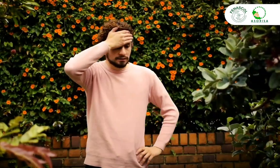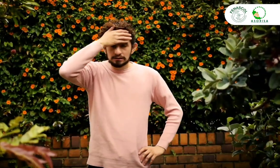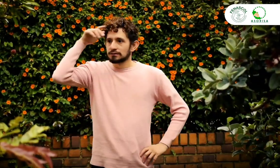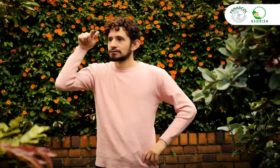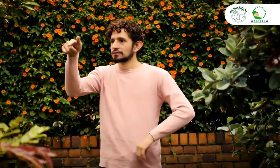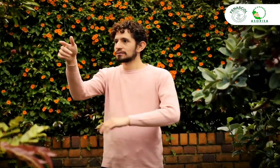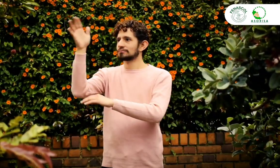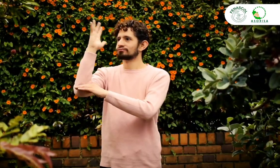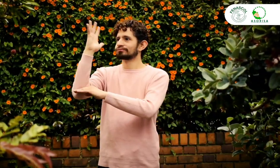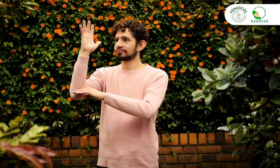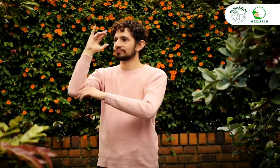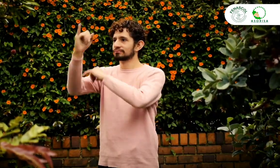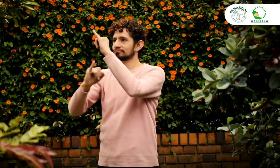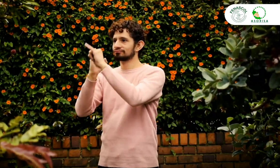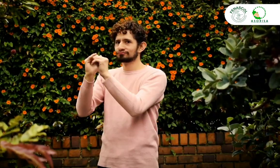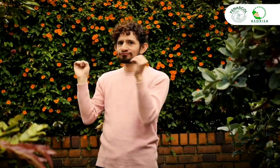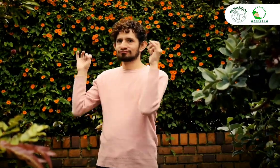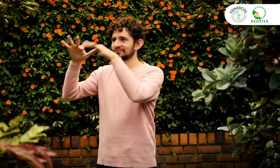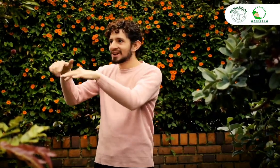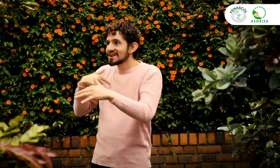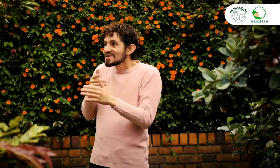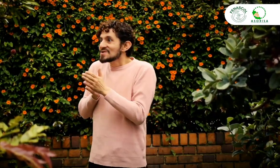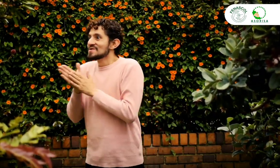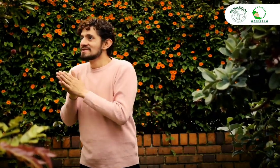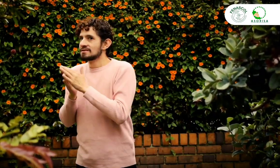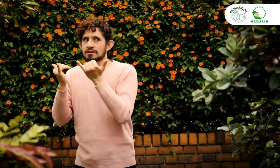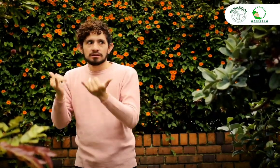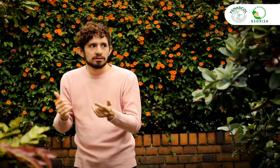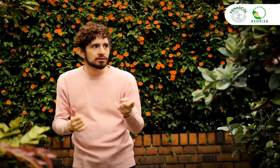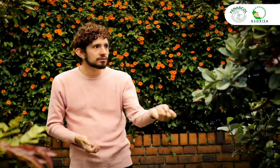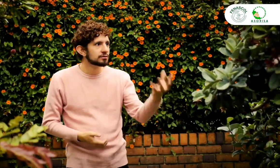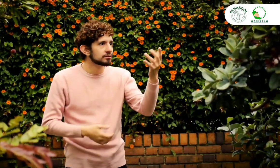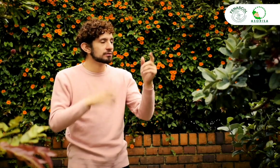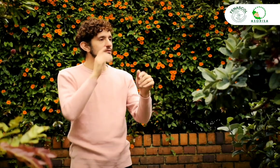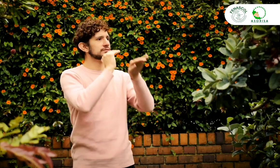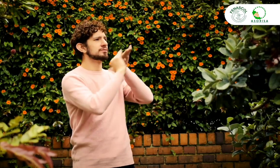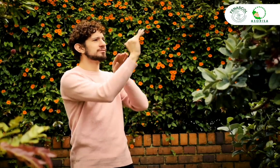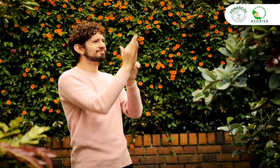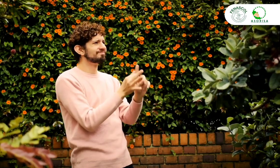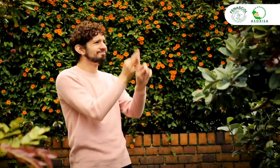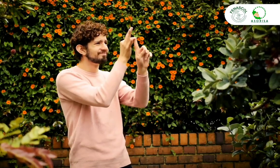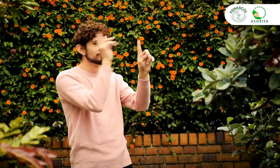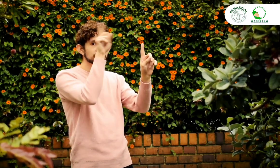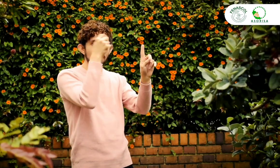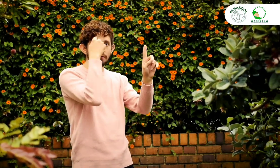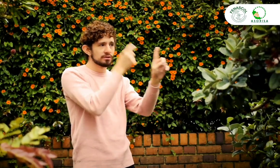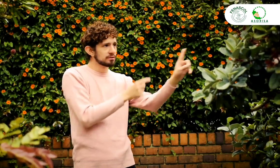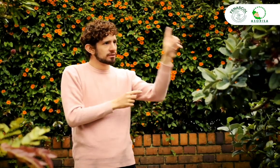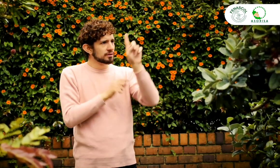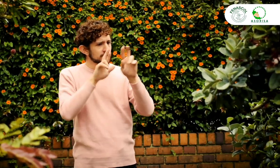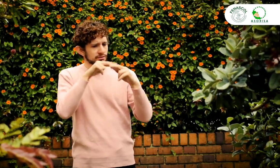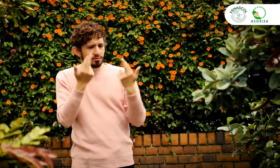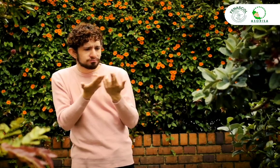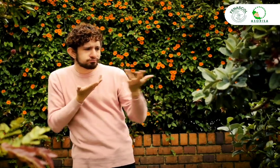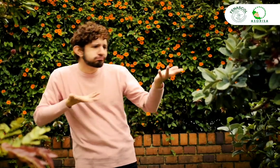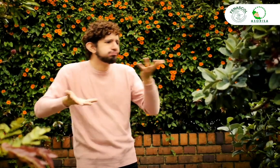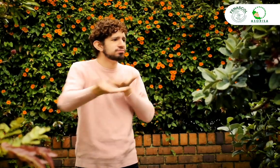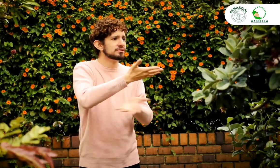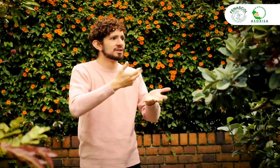Listo, voy al congreso internacional, pero hay una reunión especial con invitados del gobierno y las personas sordas, yo quiero ir a